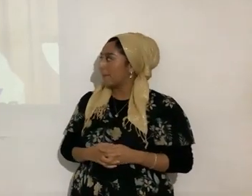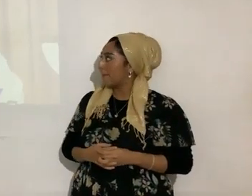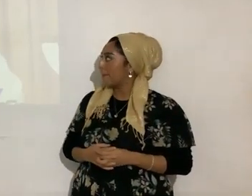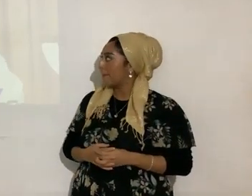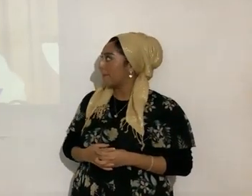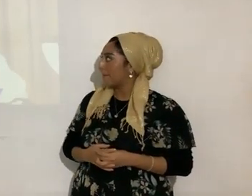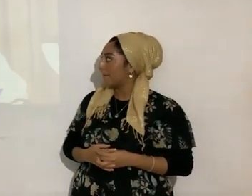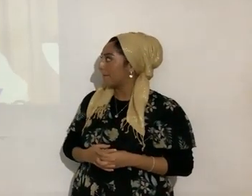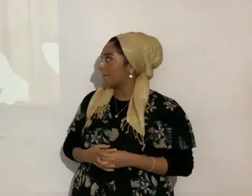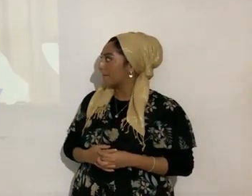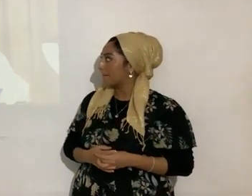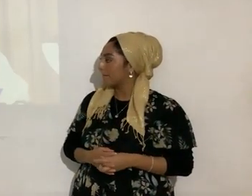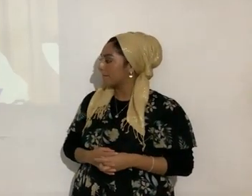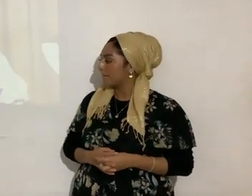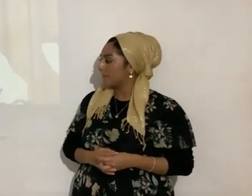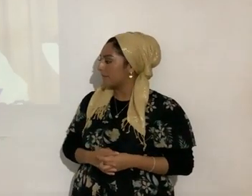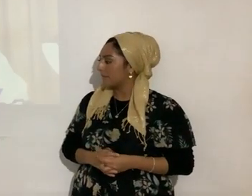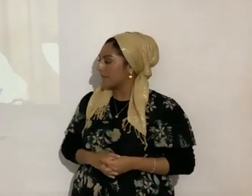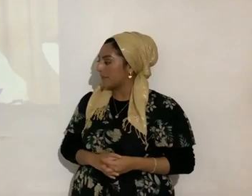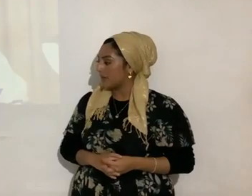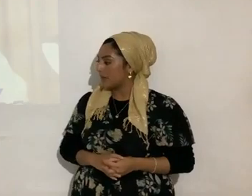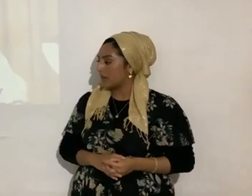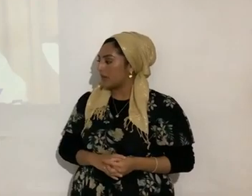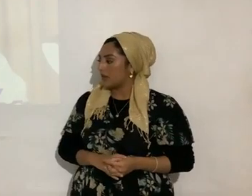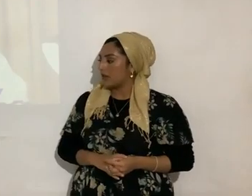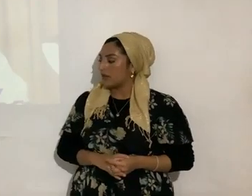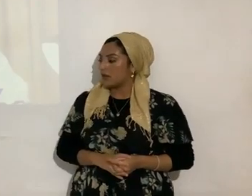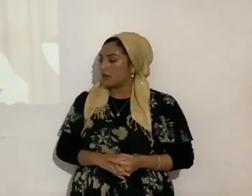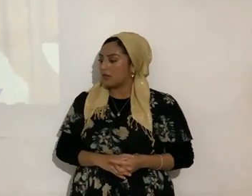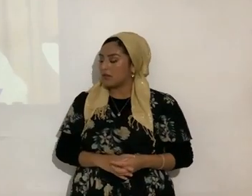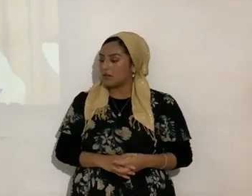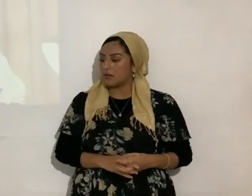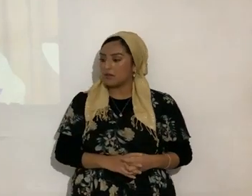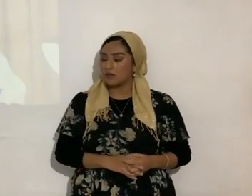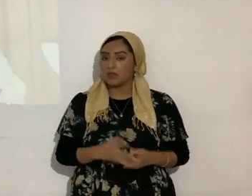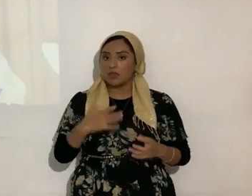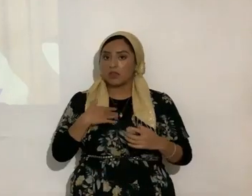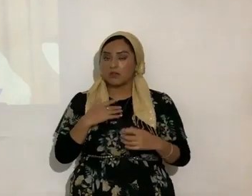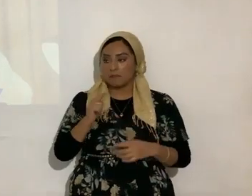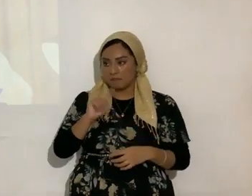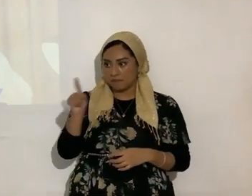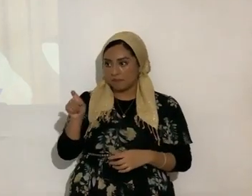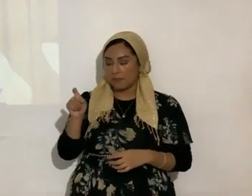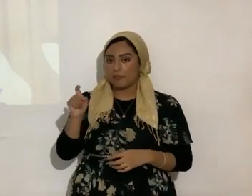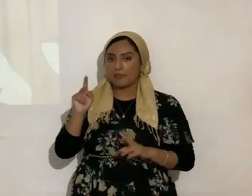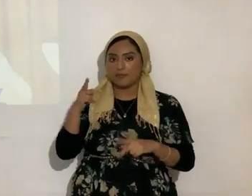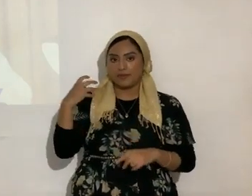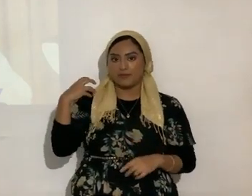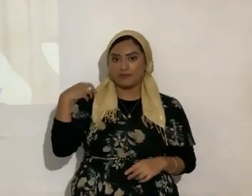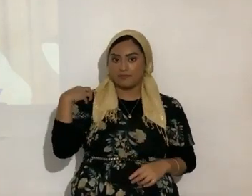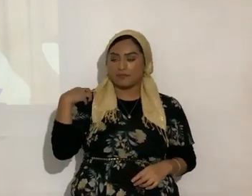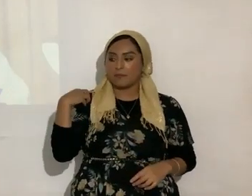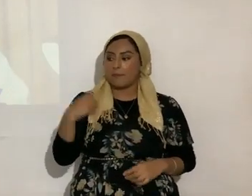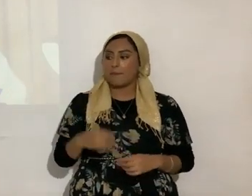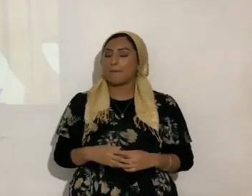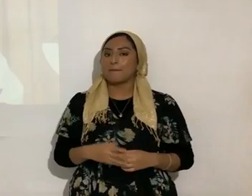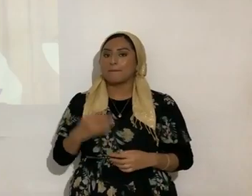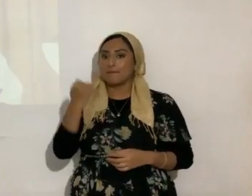llamaban voceros de periódico o algo así, entonces yo le pedí al encargado que si me daba